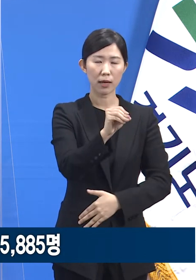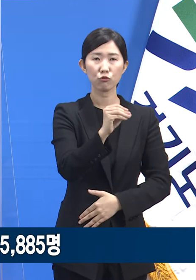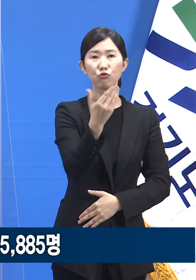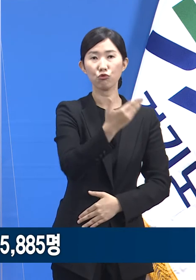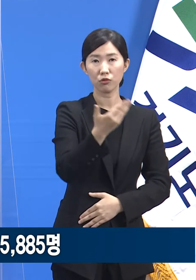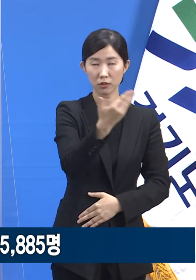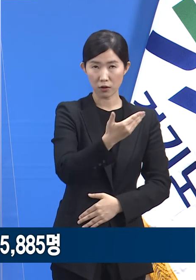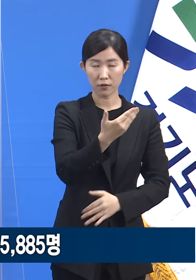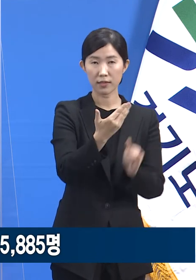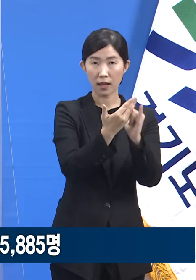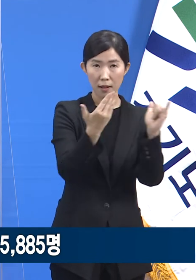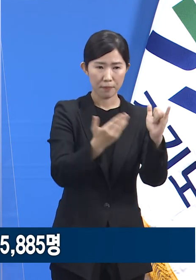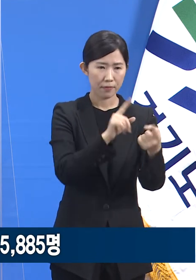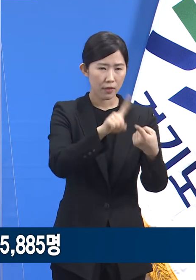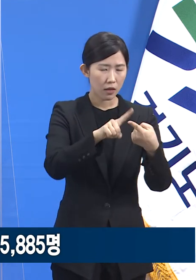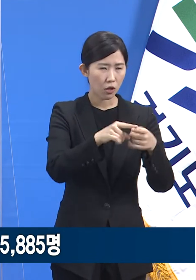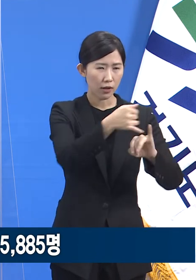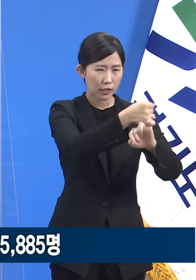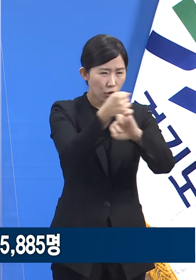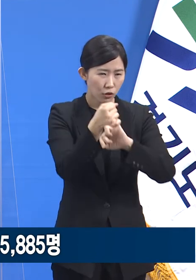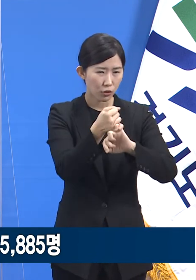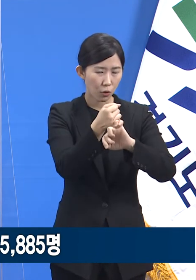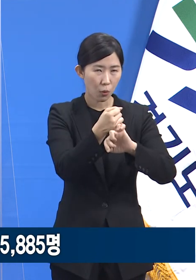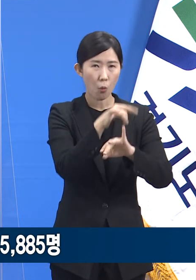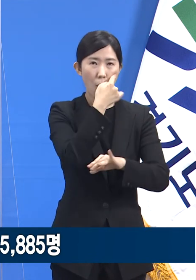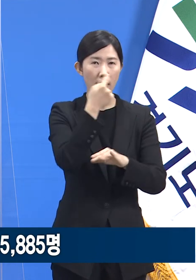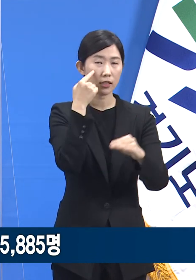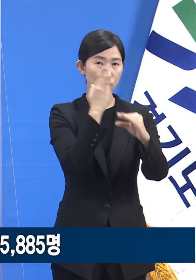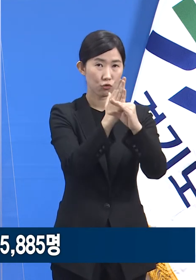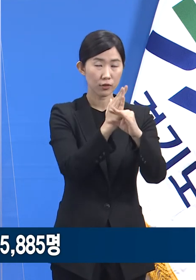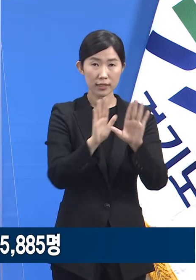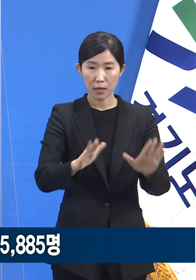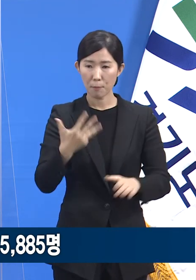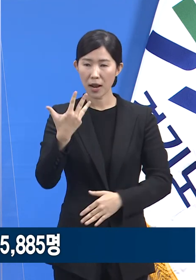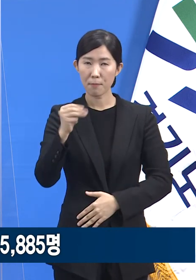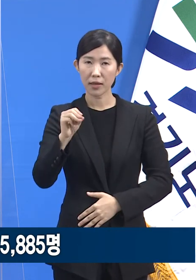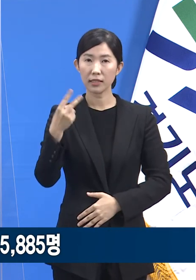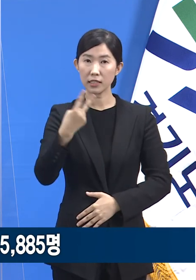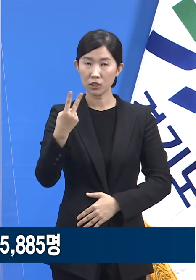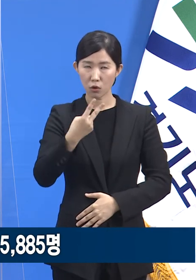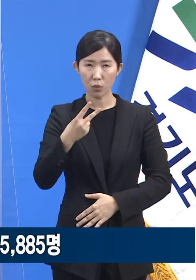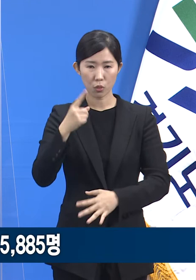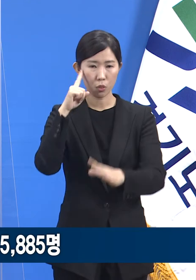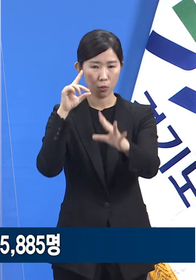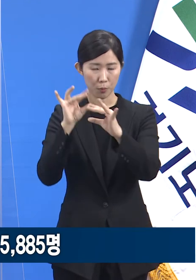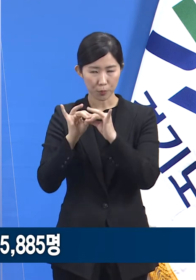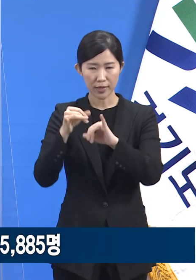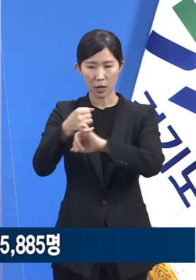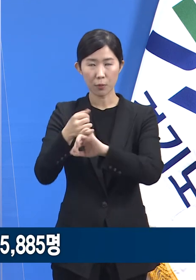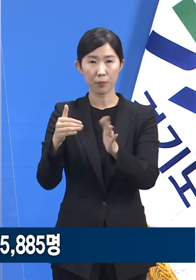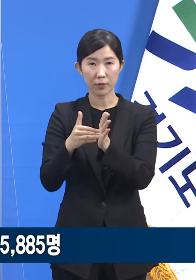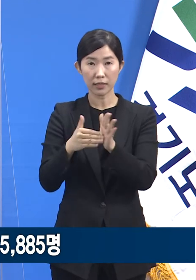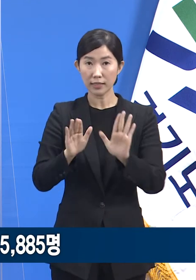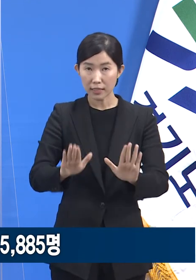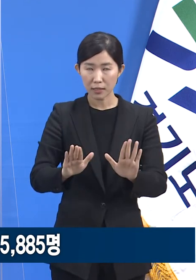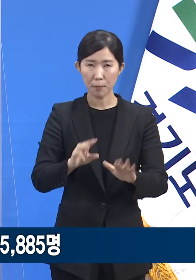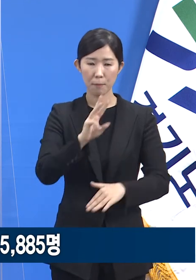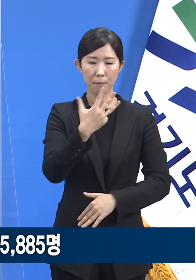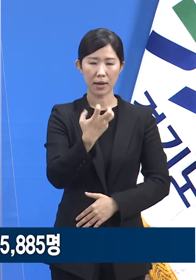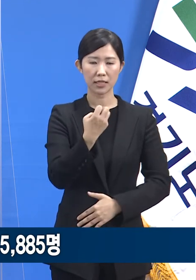대해 동의를 받고 있으며 8만 2,400명이 동의하여 현재 동의율은 82.6